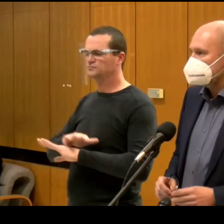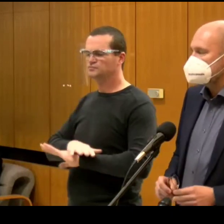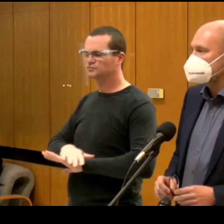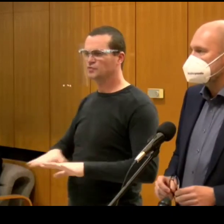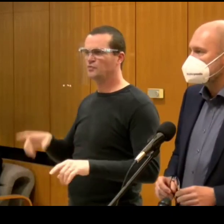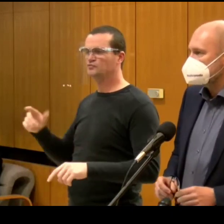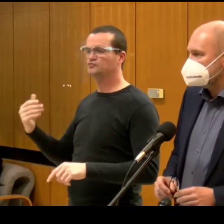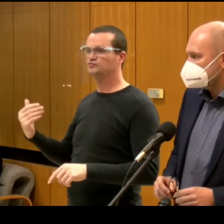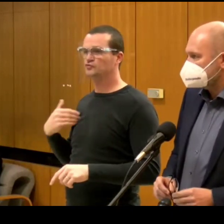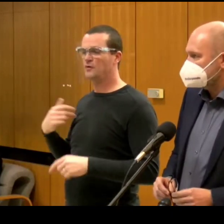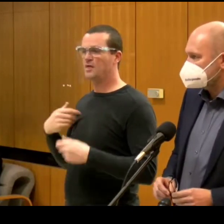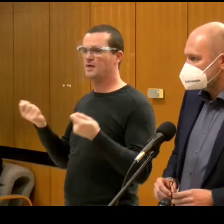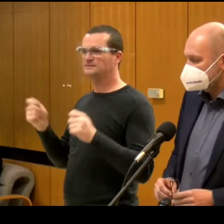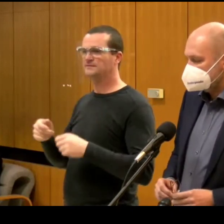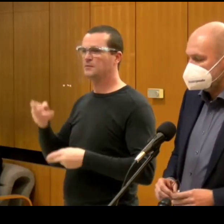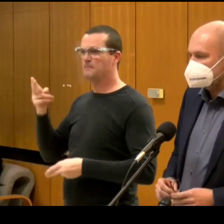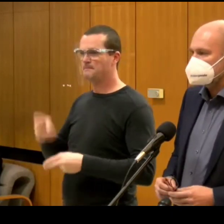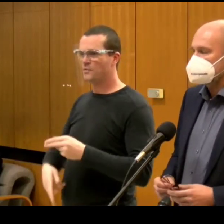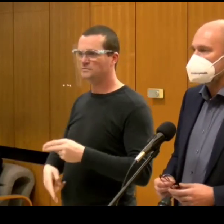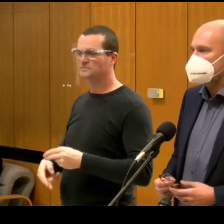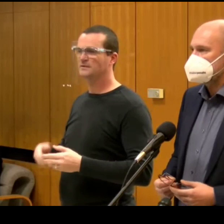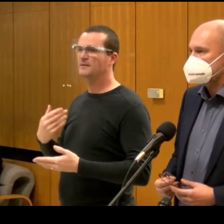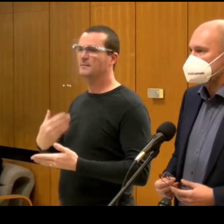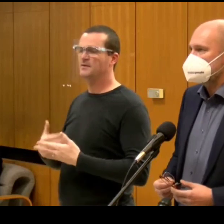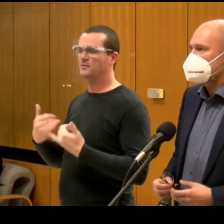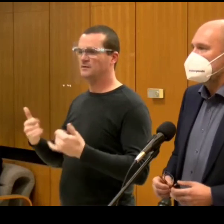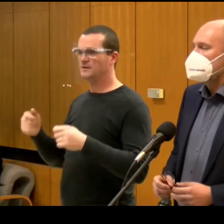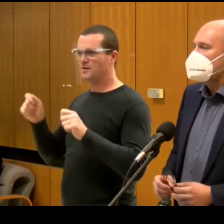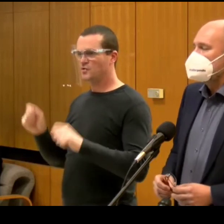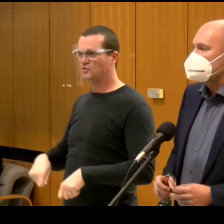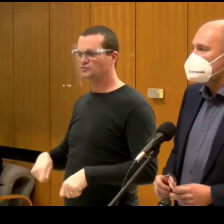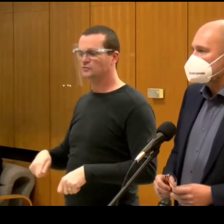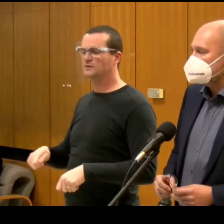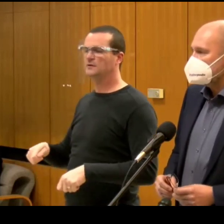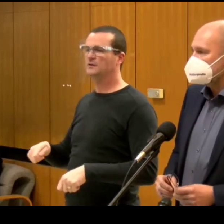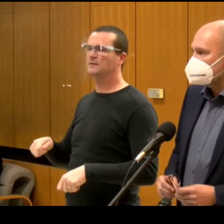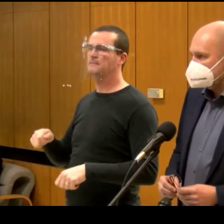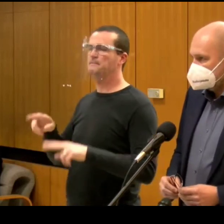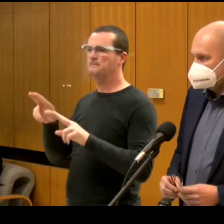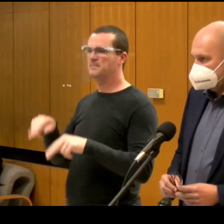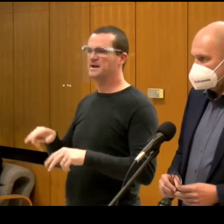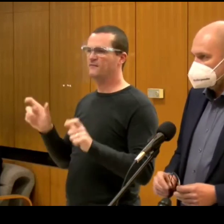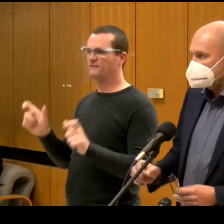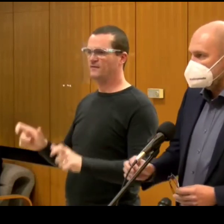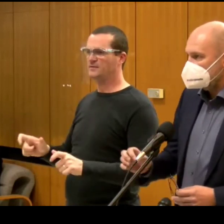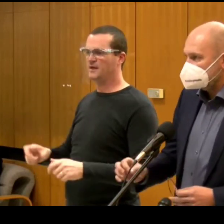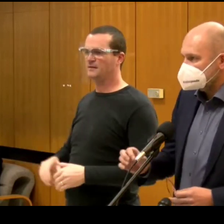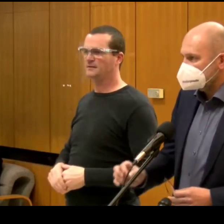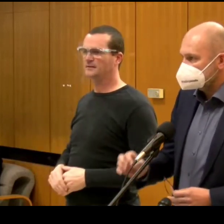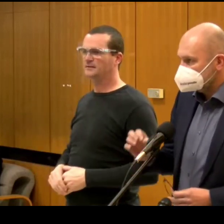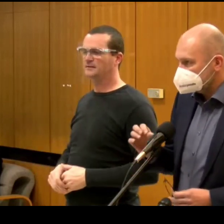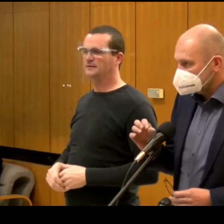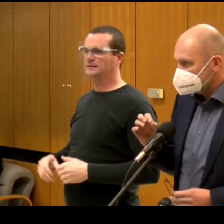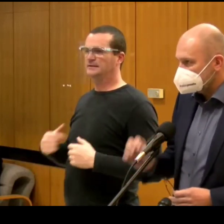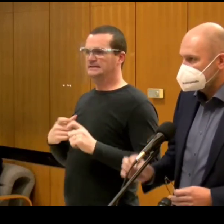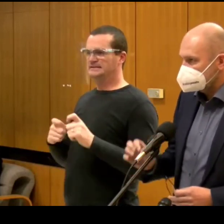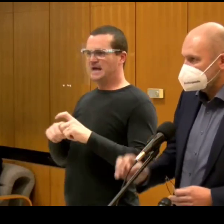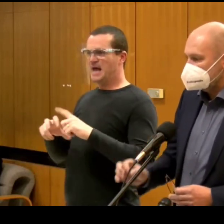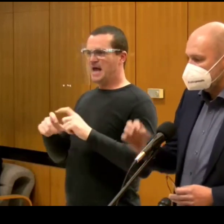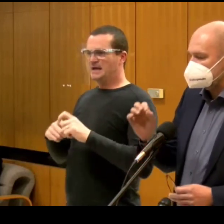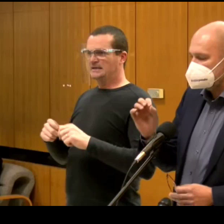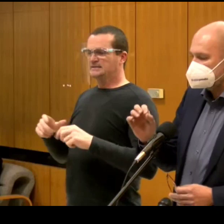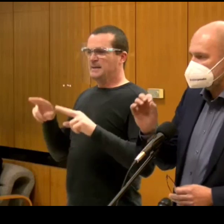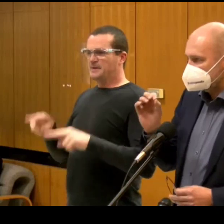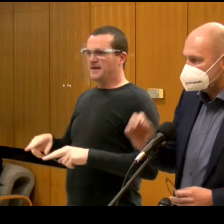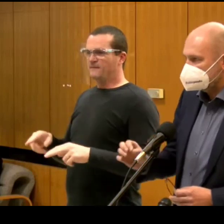týmto. Školy sa budú zatvorať ako posledné, preto sme sa dnes rozhodli uplatniť právo VETA. Strana SAS uplatnila právo